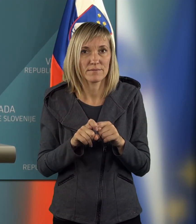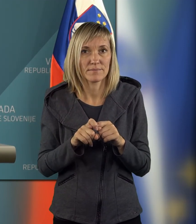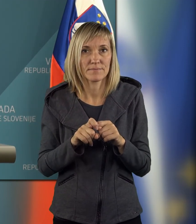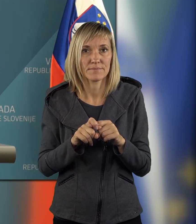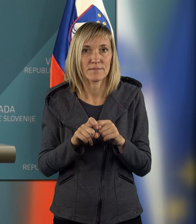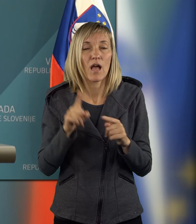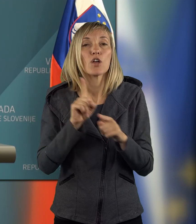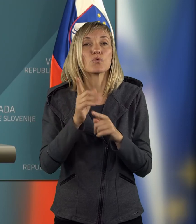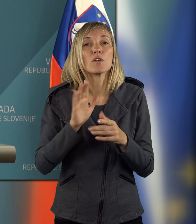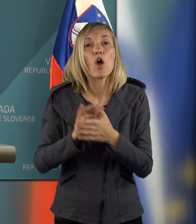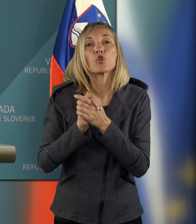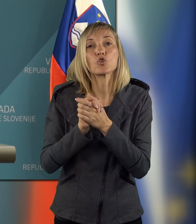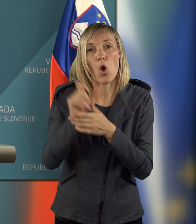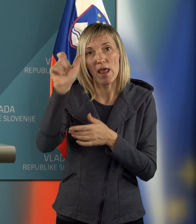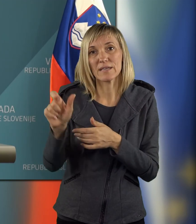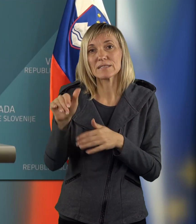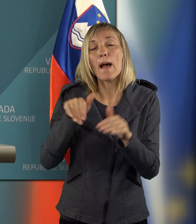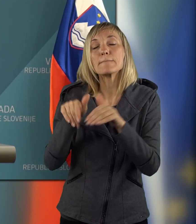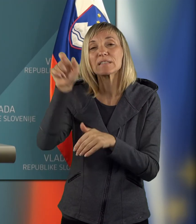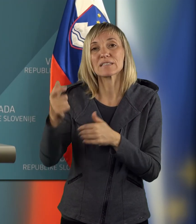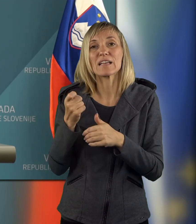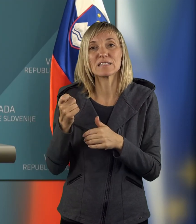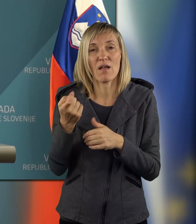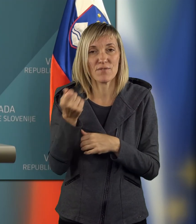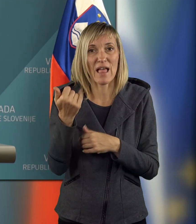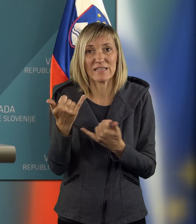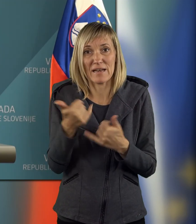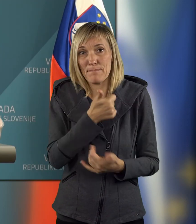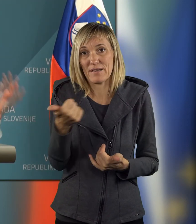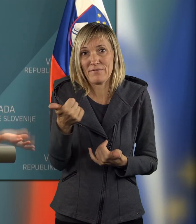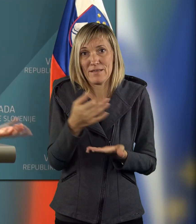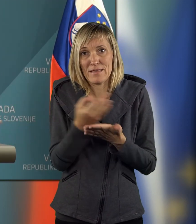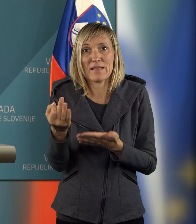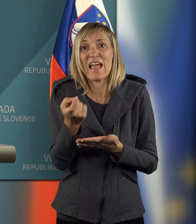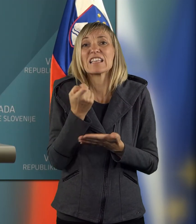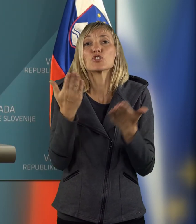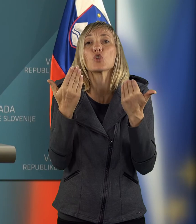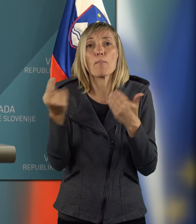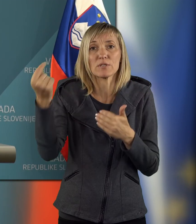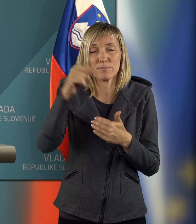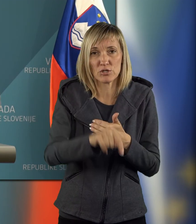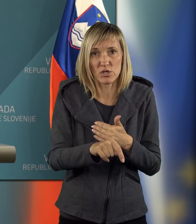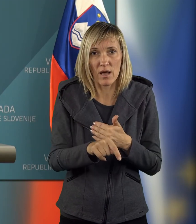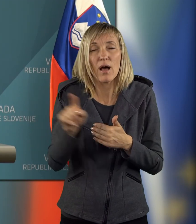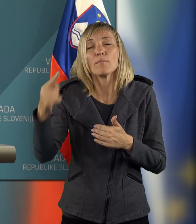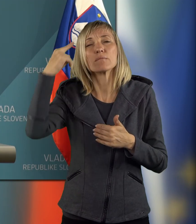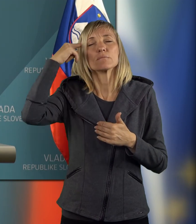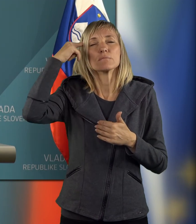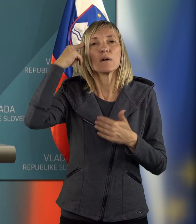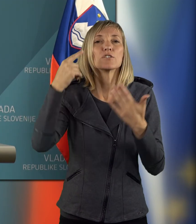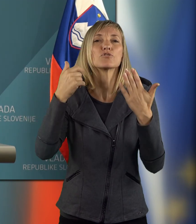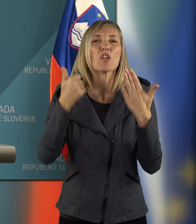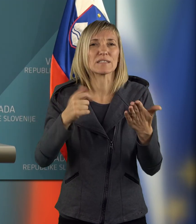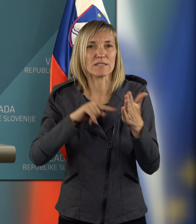tudi kolegica ministrica s financijo prvi dan zdopusta in je pač iz tistih pogajan, pa je ta števil, kaj